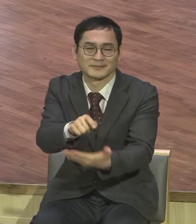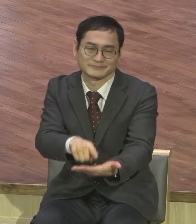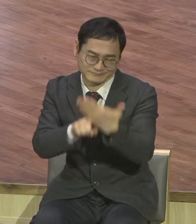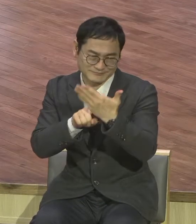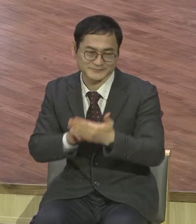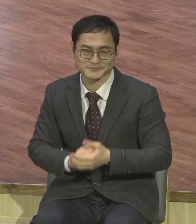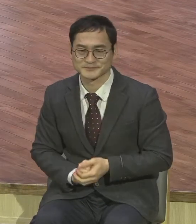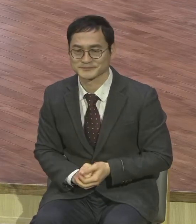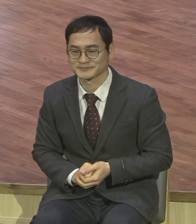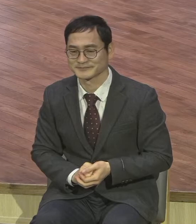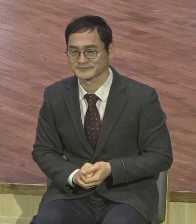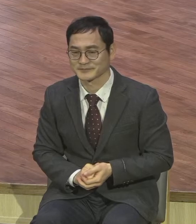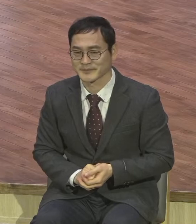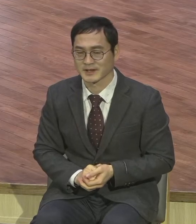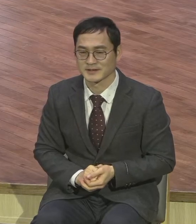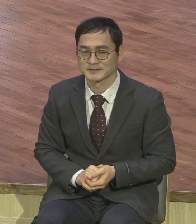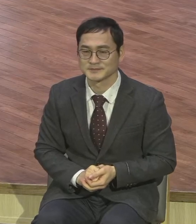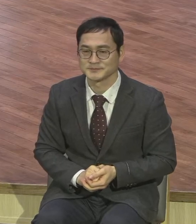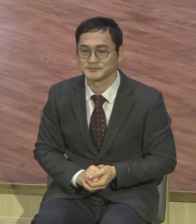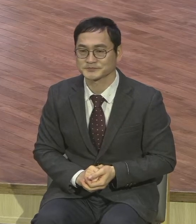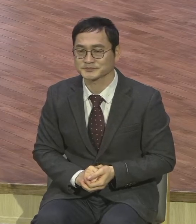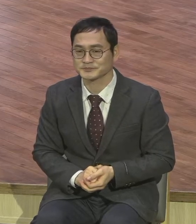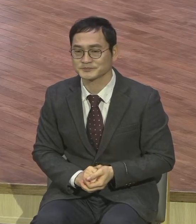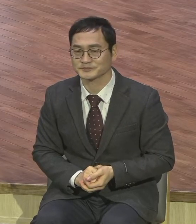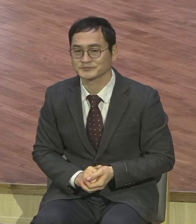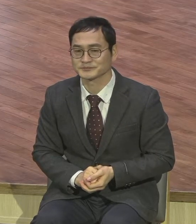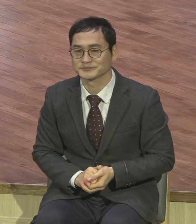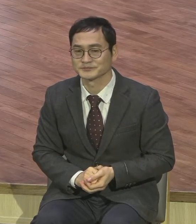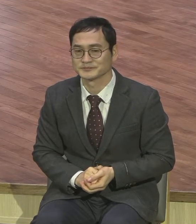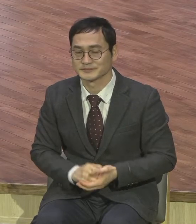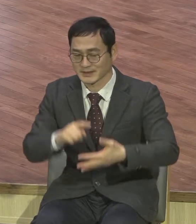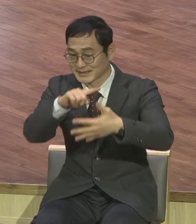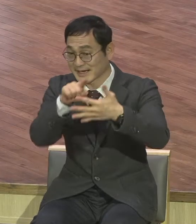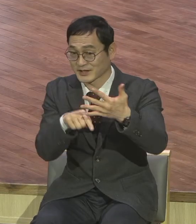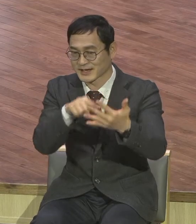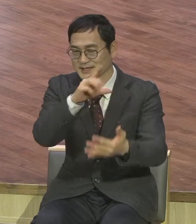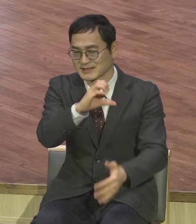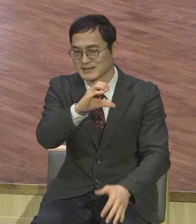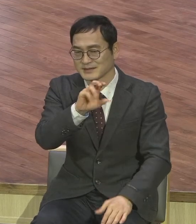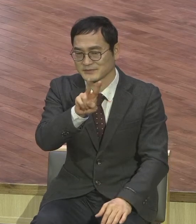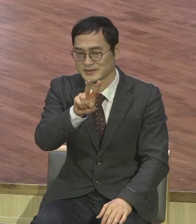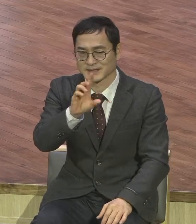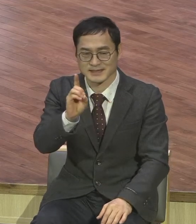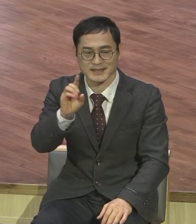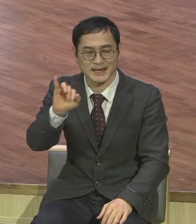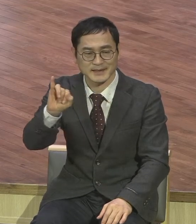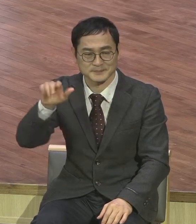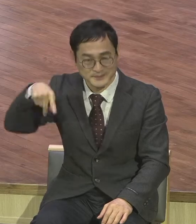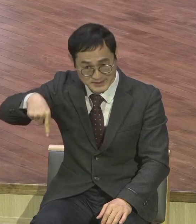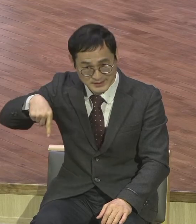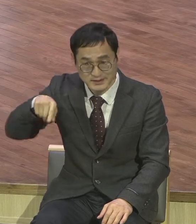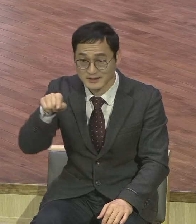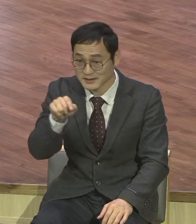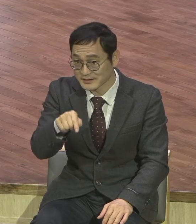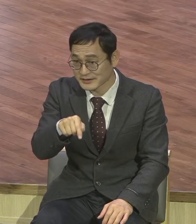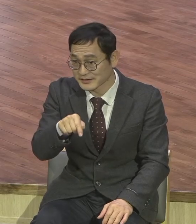이런 CVD-IP 작성은 비단 우리 교회치뿐만 아니에요. 여러분